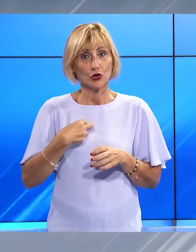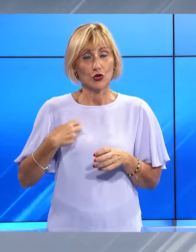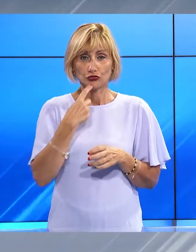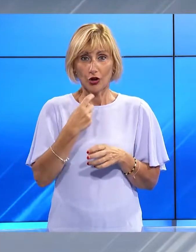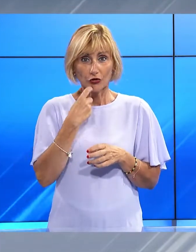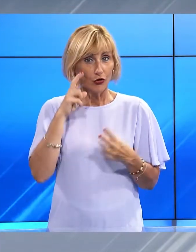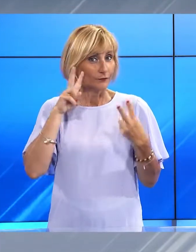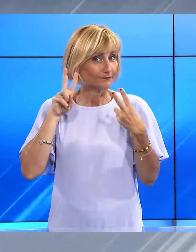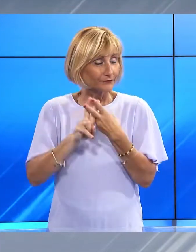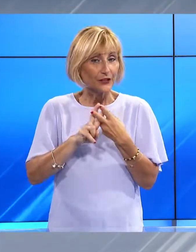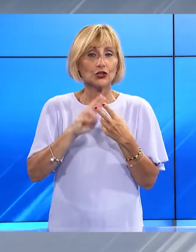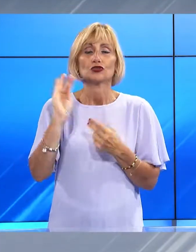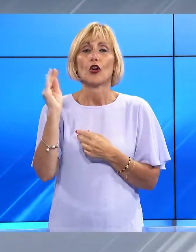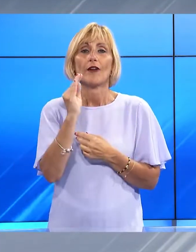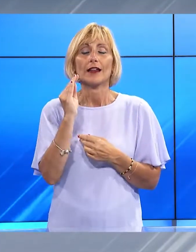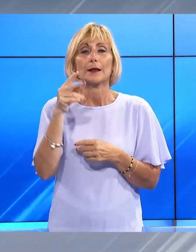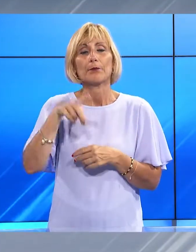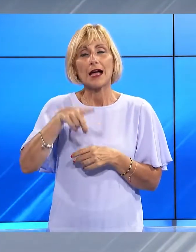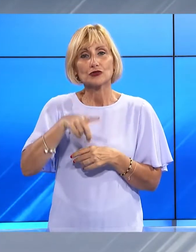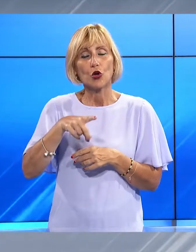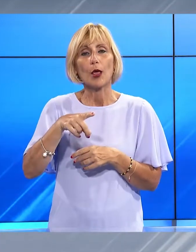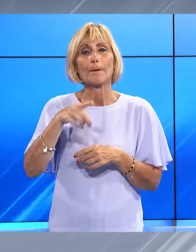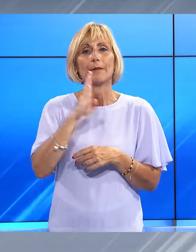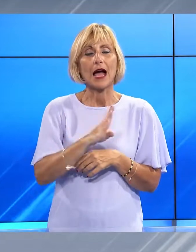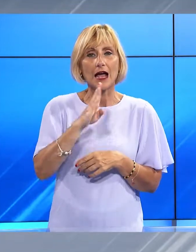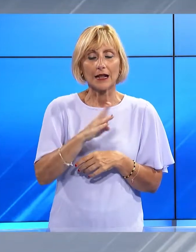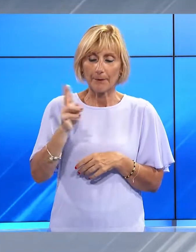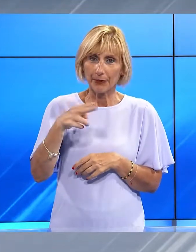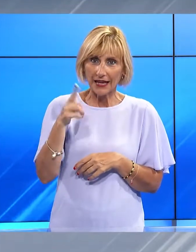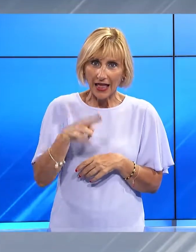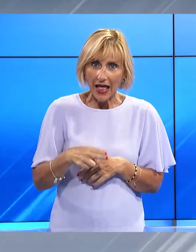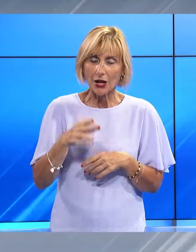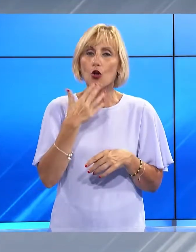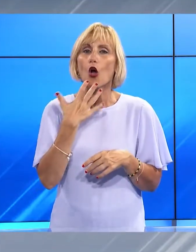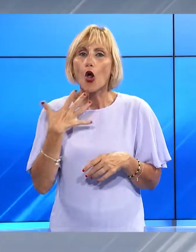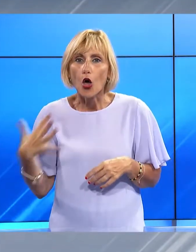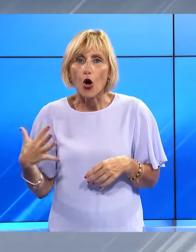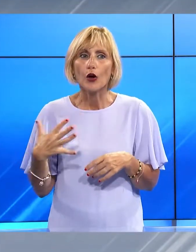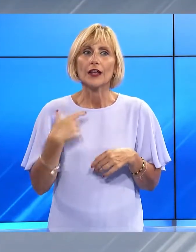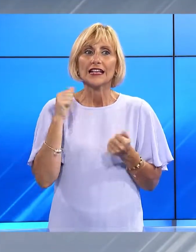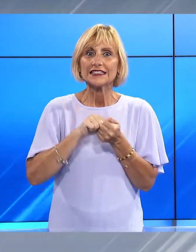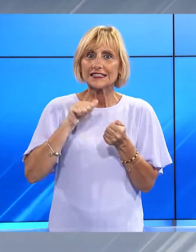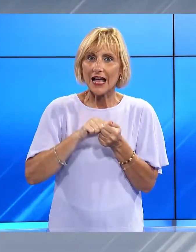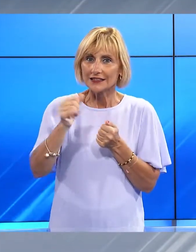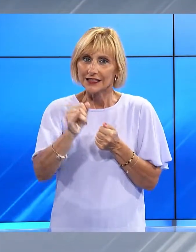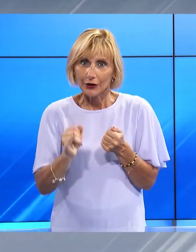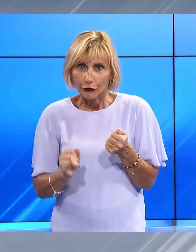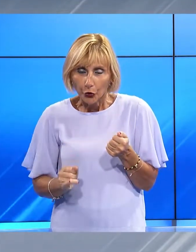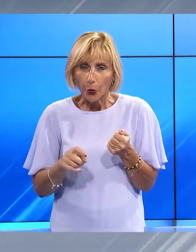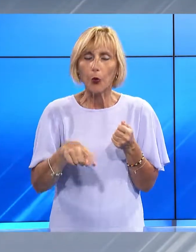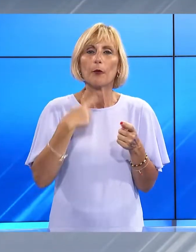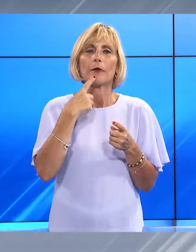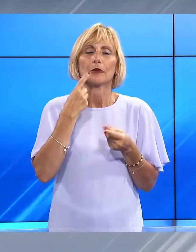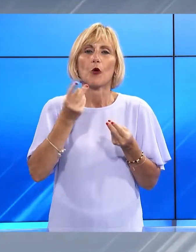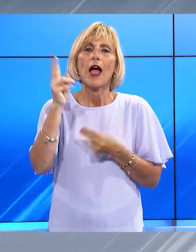di riposo Giovanni Pascoli di Barga, pennelli e colori alla mano e come tela piccoli sassi di fiume per un pomeriggio all'insegna dell'arte e dello